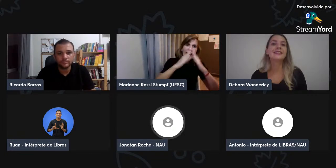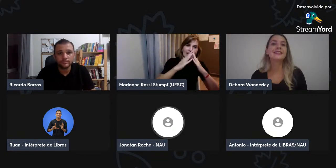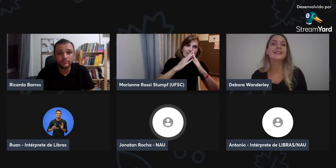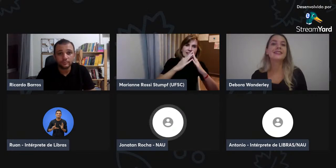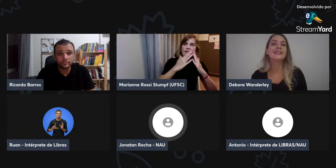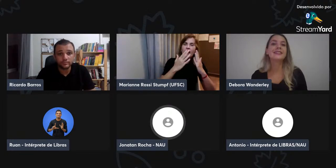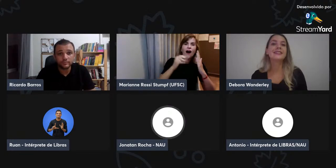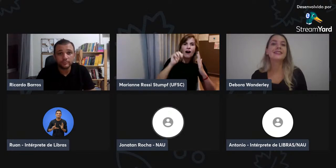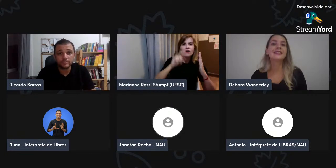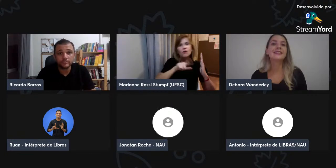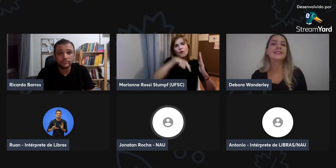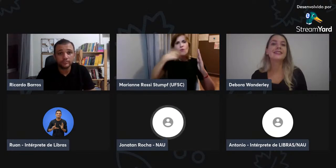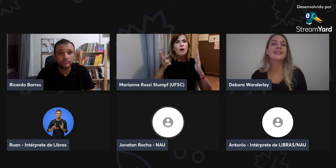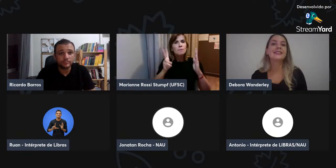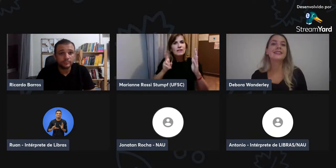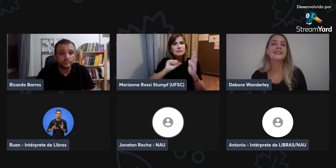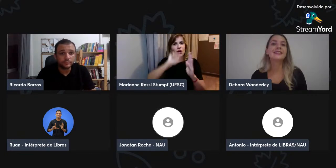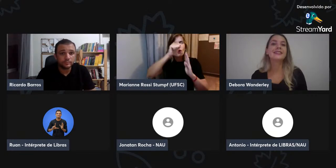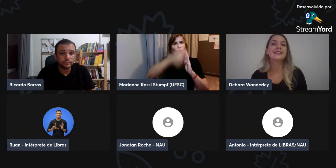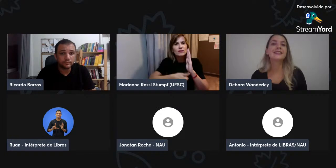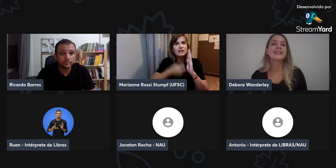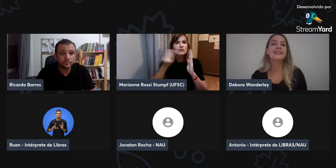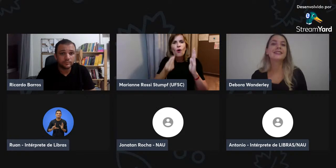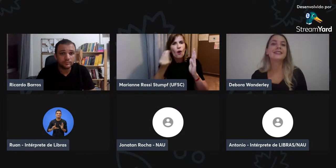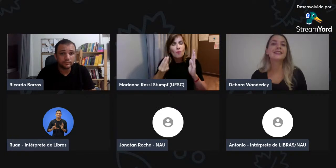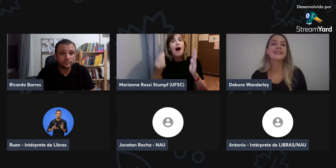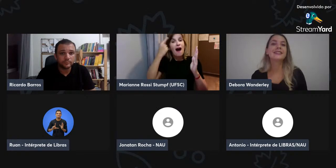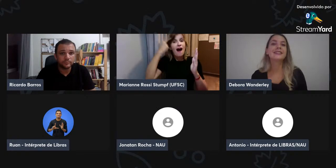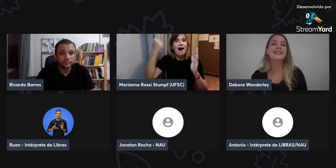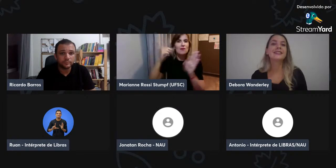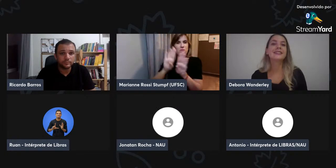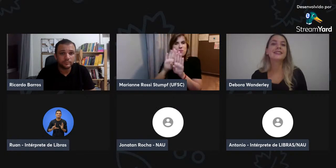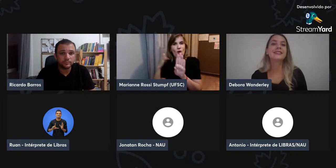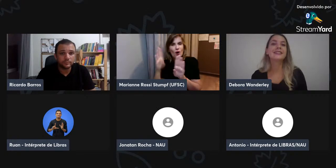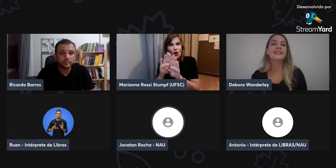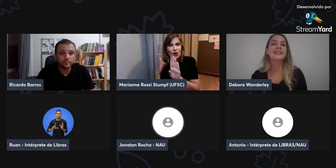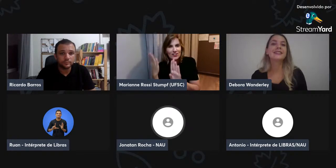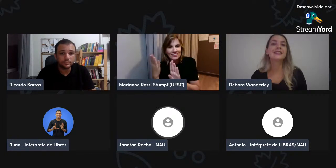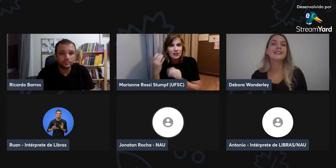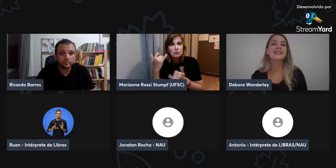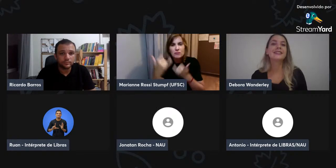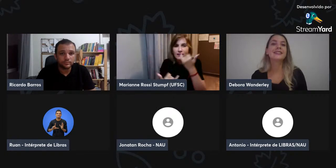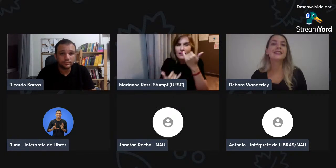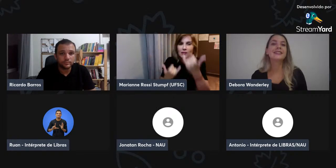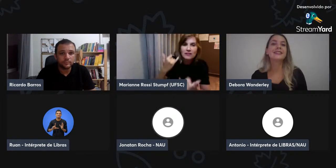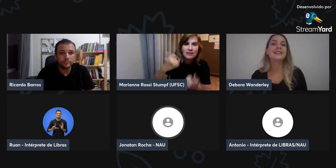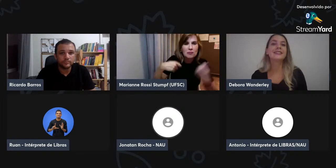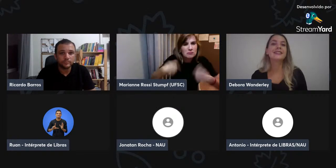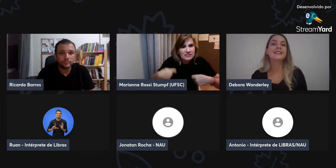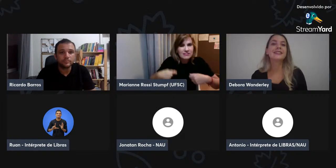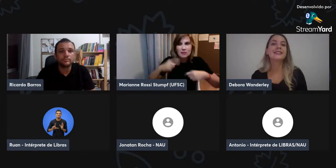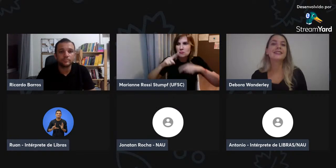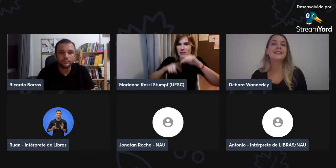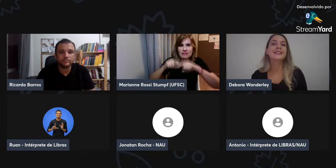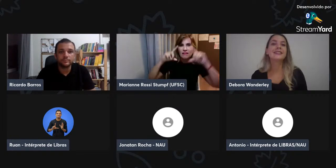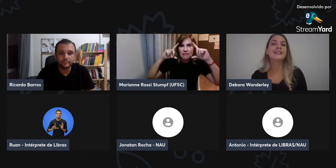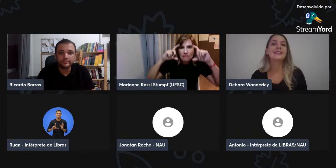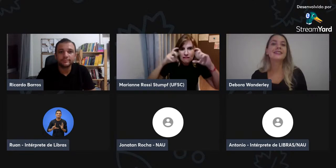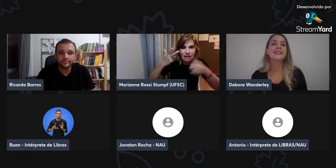também usar a caneta e papel, por exemplo, casa. Então, colocar a configuração, porta,